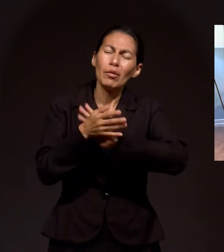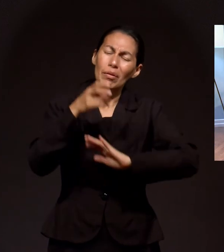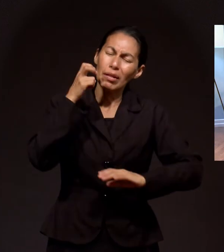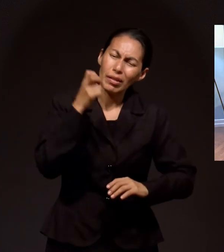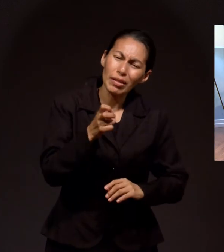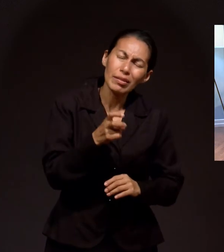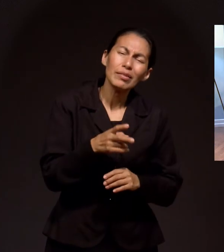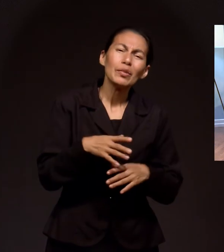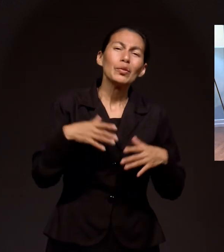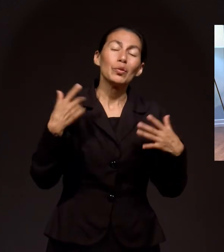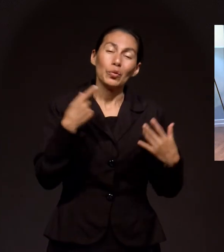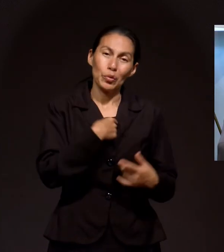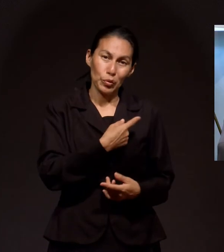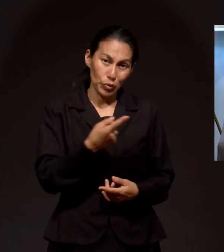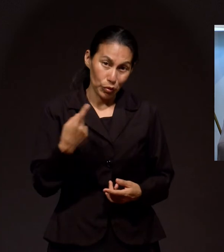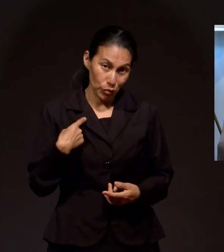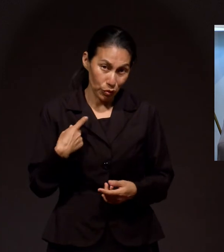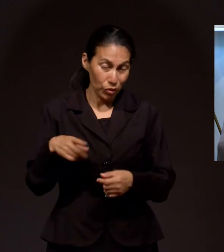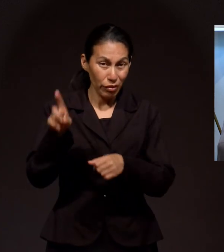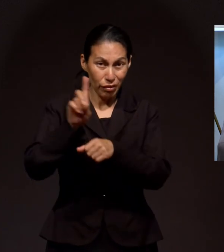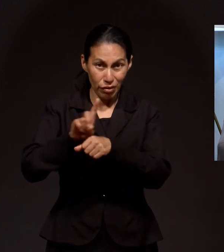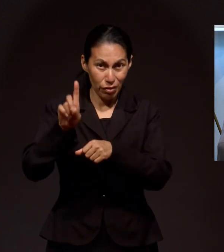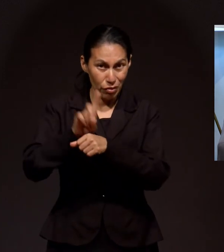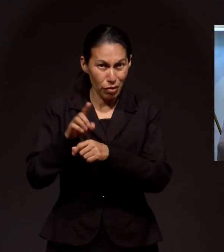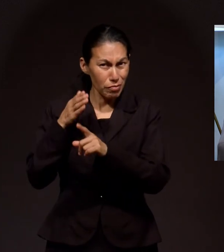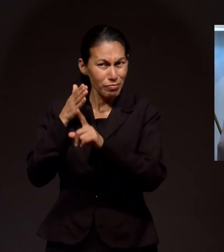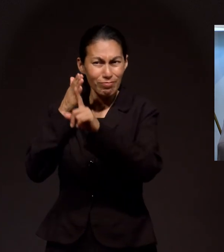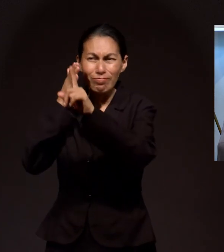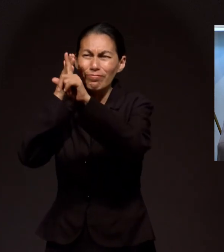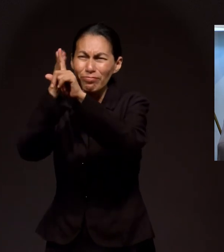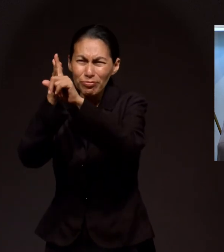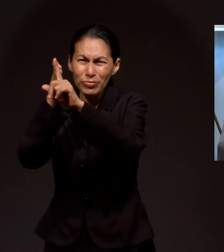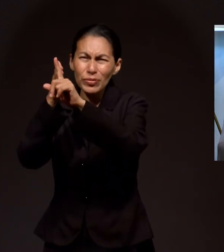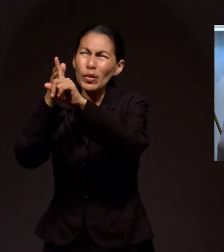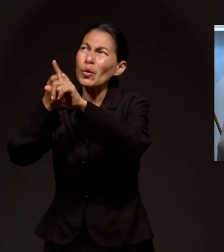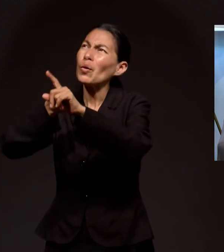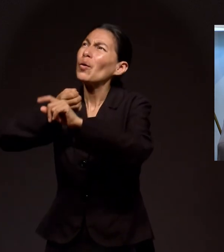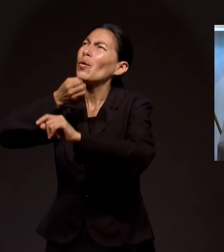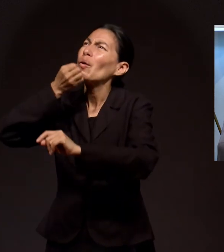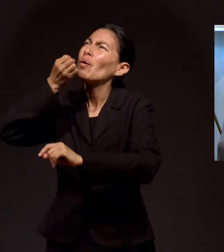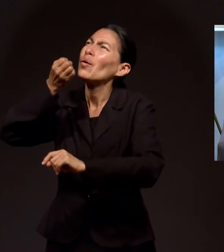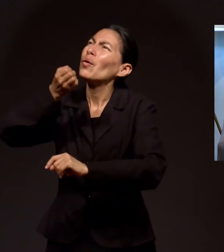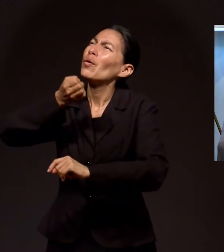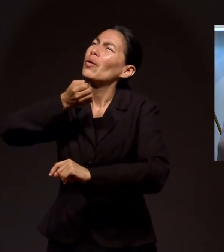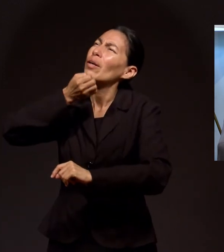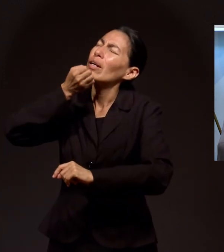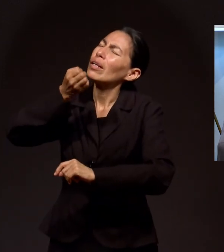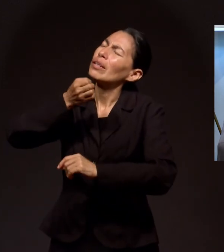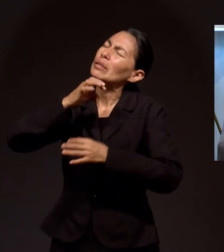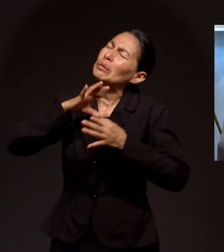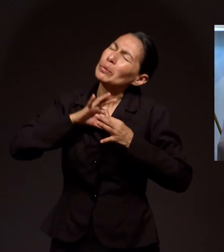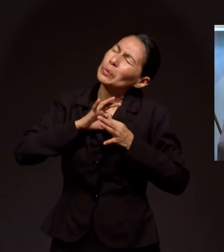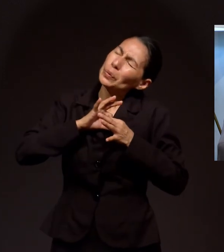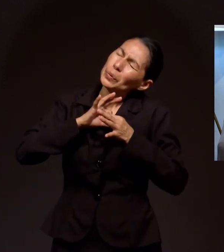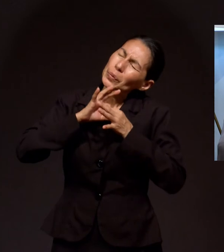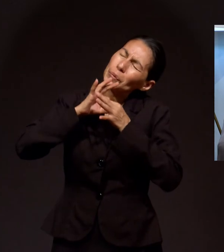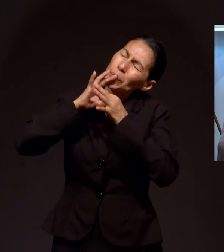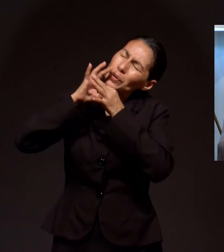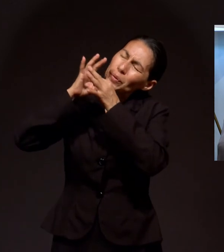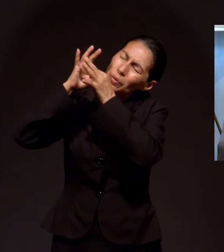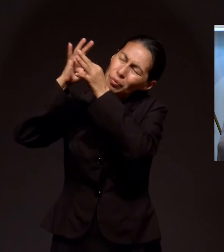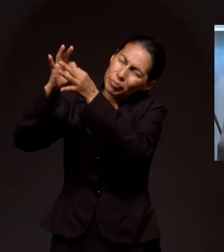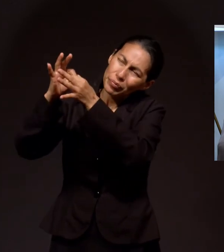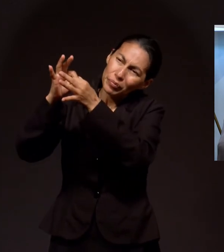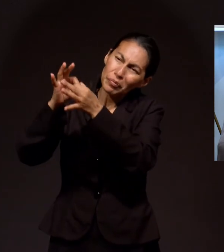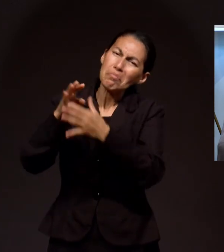gran desafío que tenemos. Que todos los días debemos tener una dependencia personal íntima de